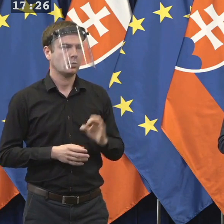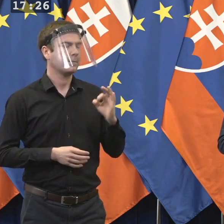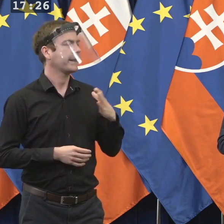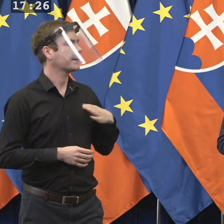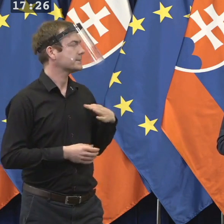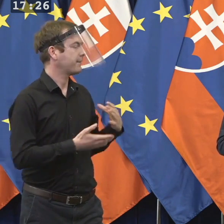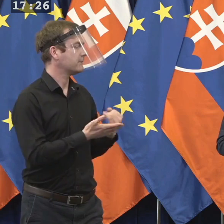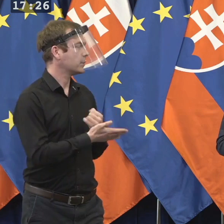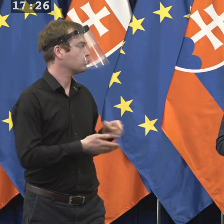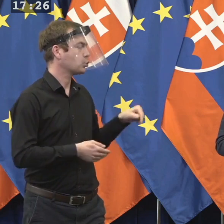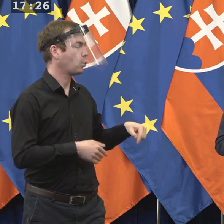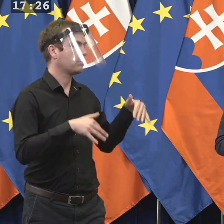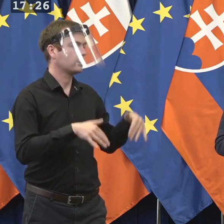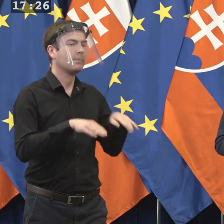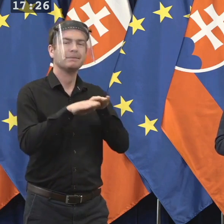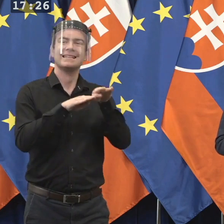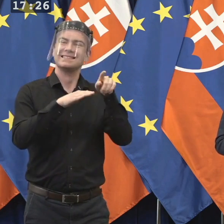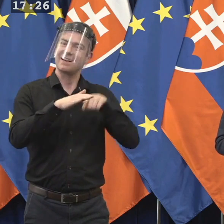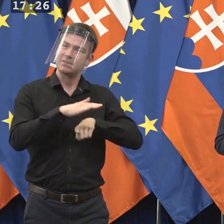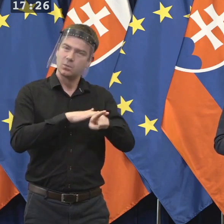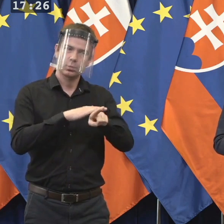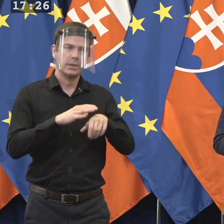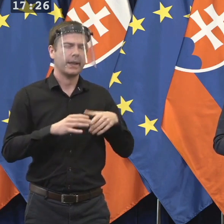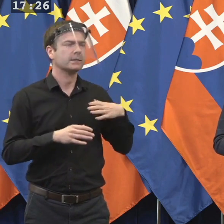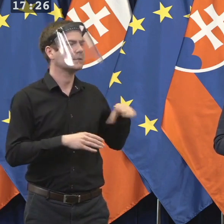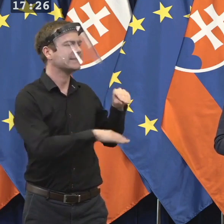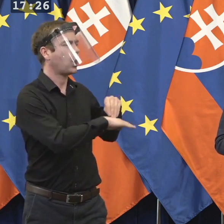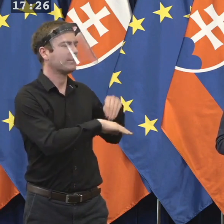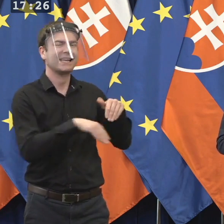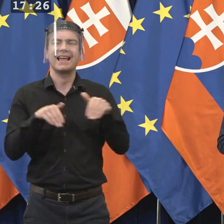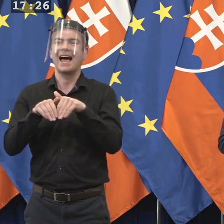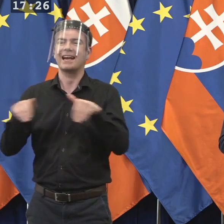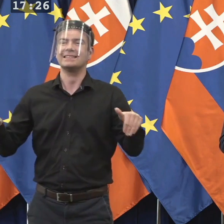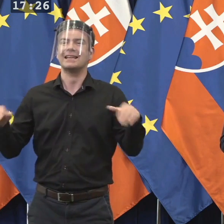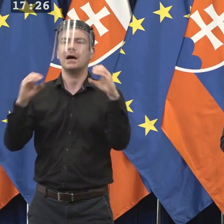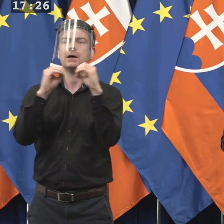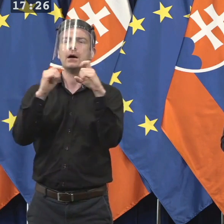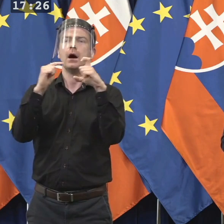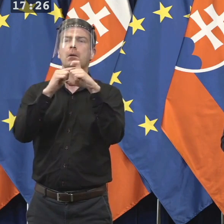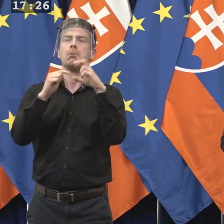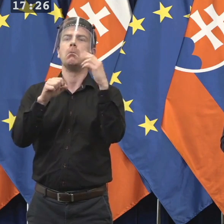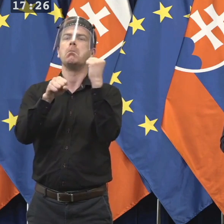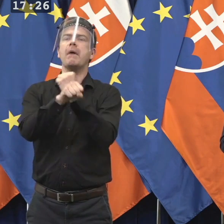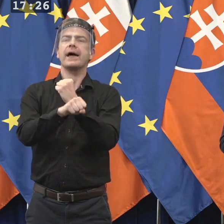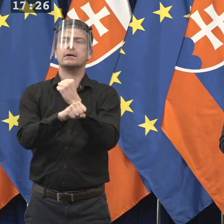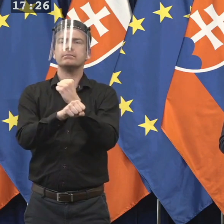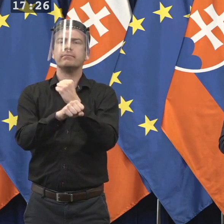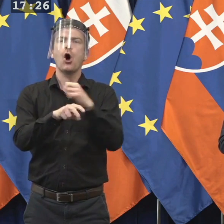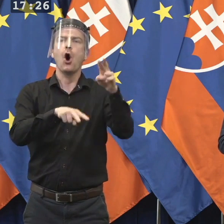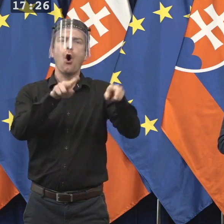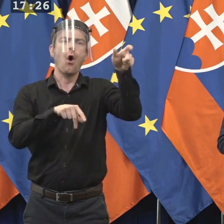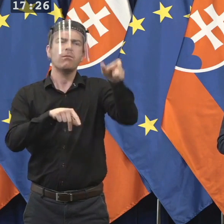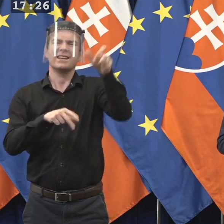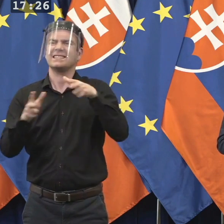ministra vnútra, ministerku spravodobnosti. Na ministra vnútra sa chcem ešte opýtať na ten Berg. Tie ošatrovateľky sa stiažujú, že majú aj negatívne testy z